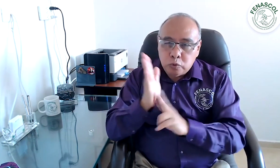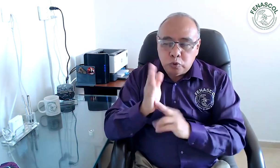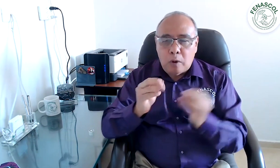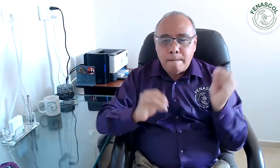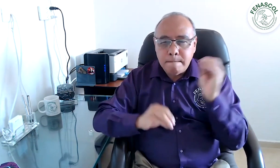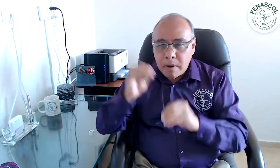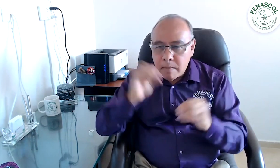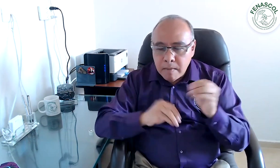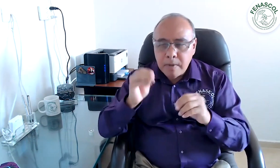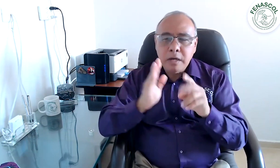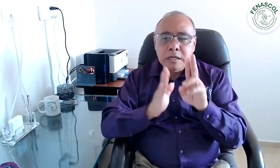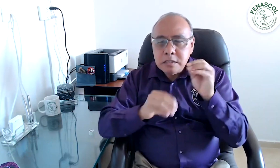construyendo la resolución.